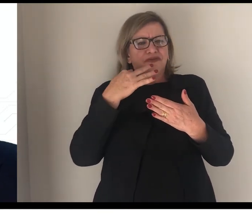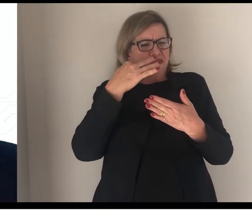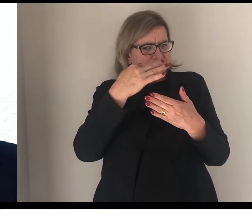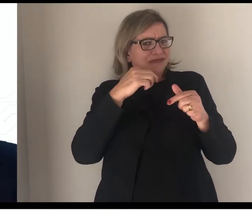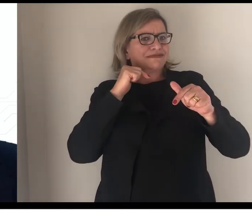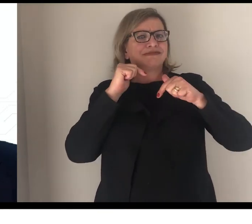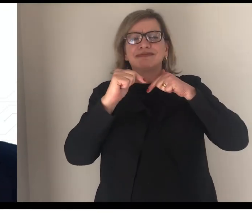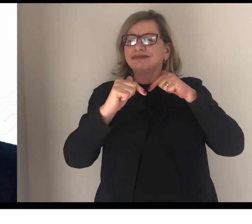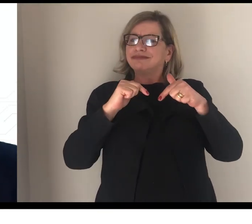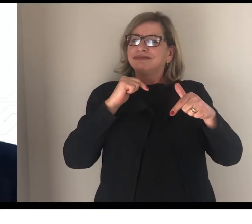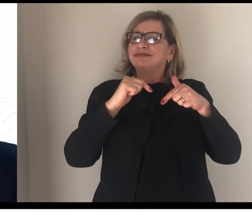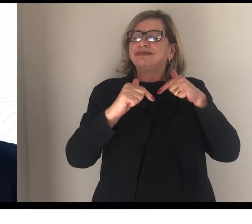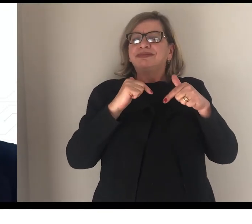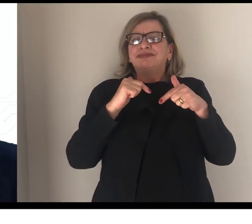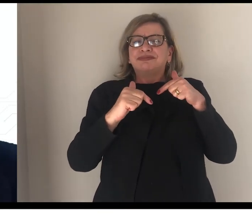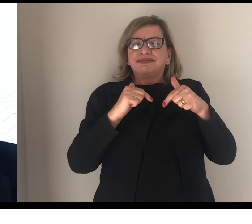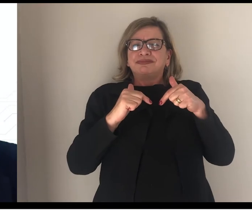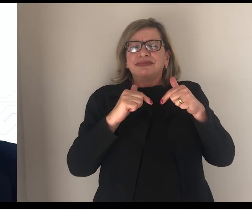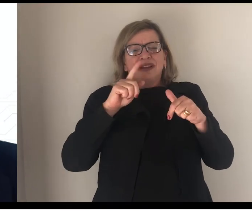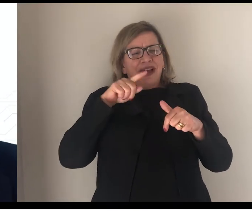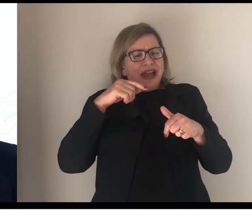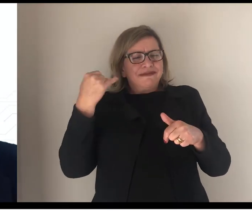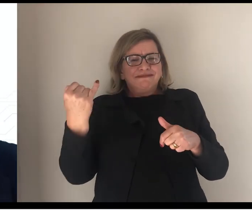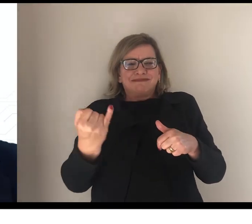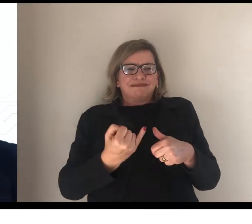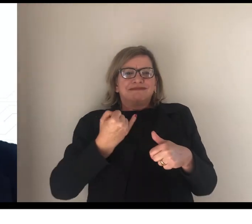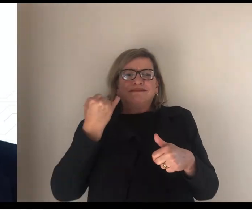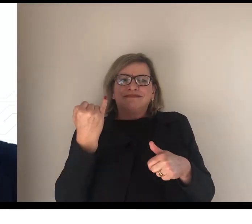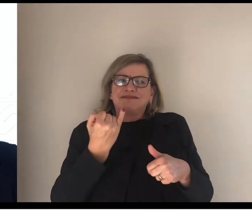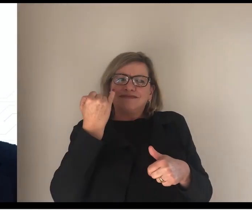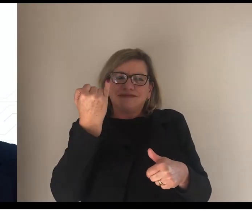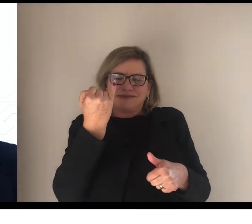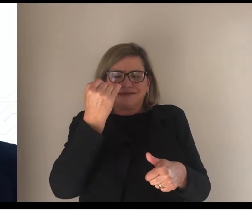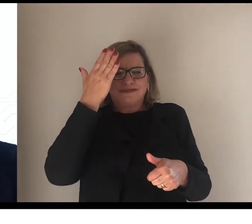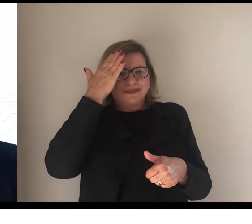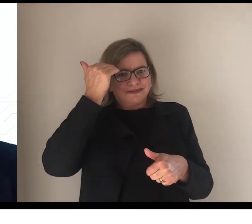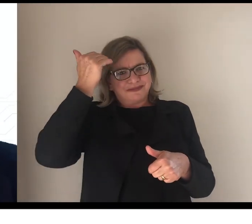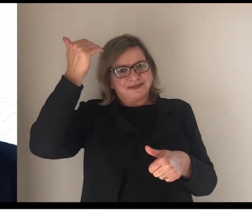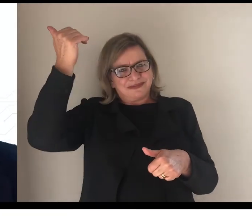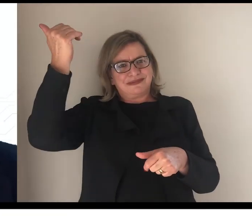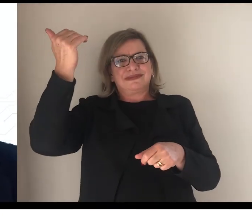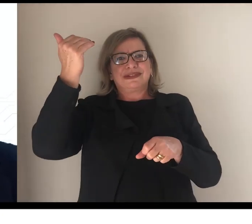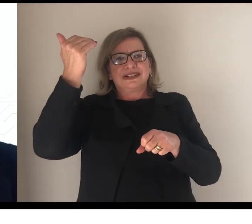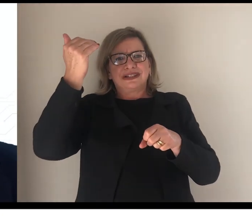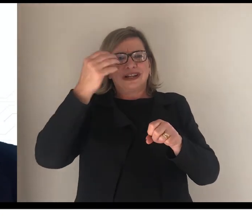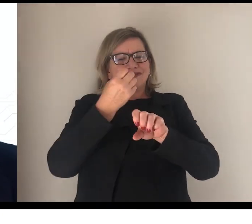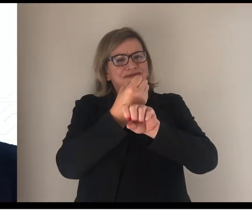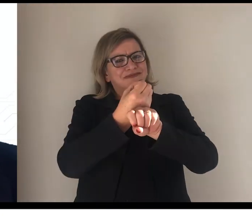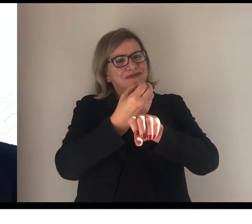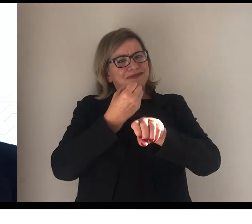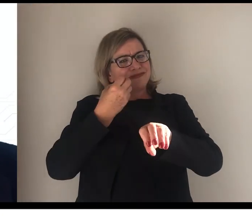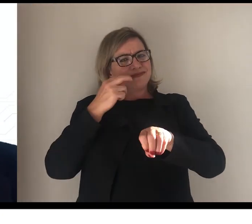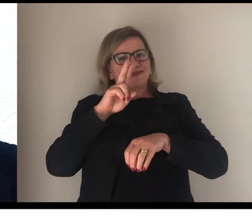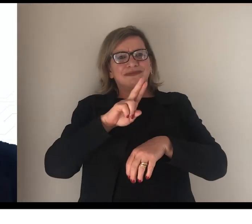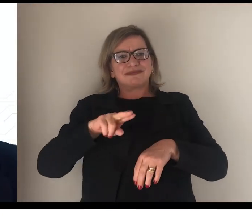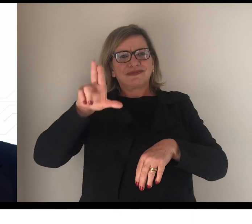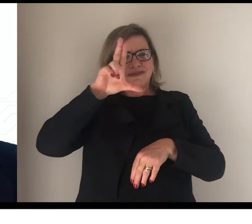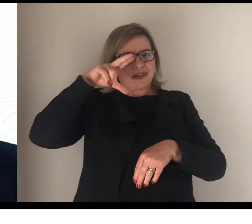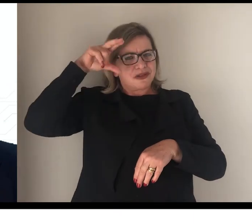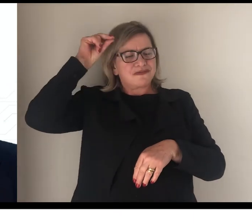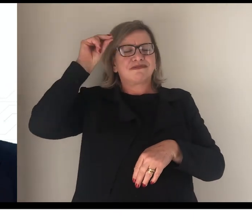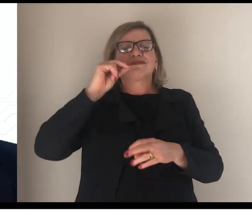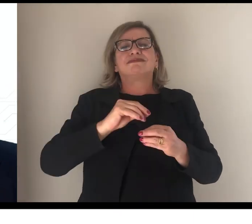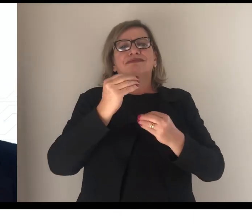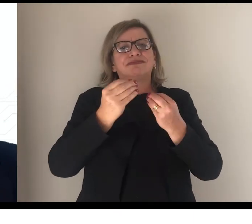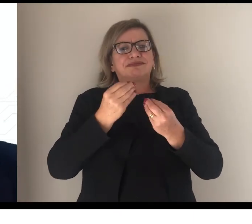desenvolver é a chave do sucesso da EAD da Unicentro. Portanto,